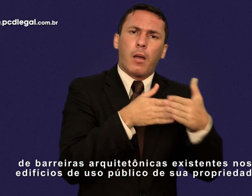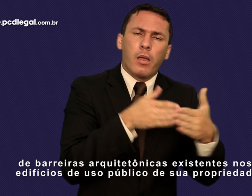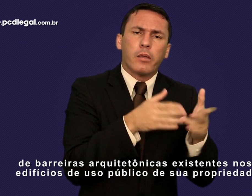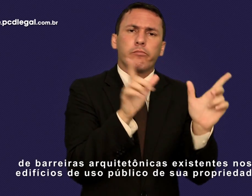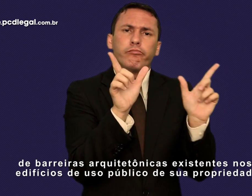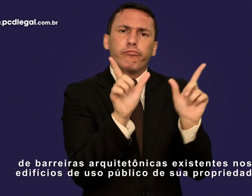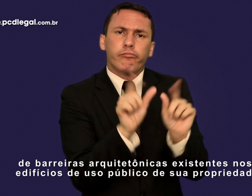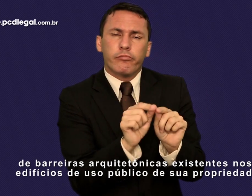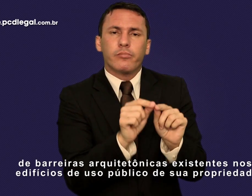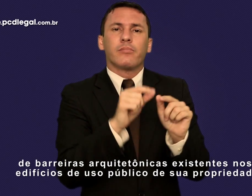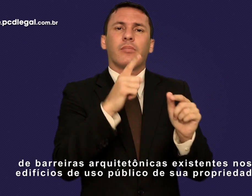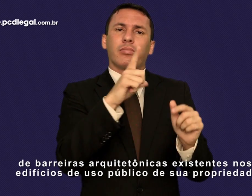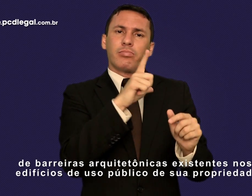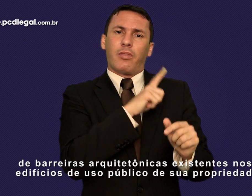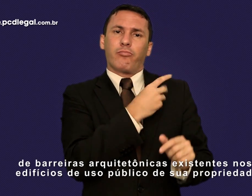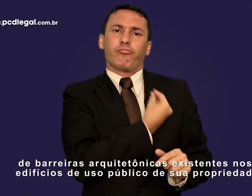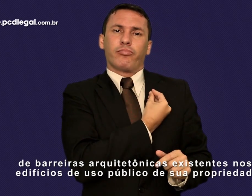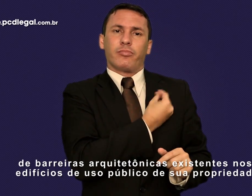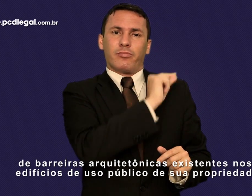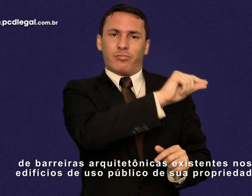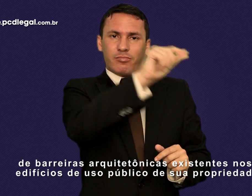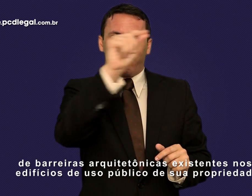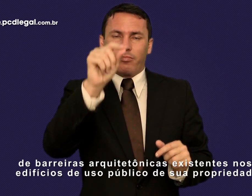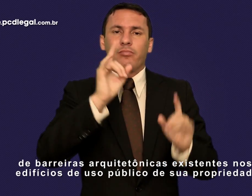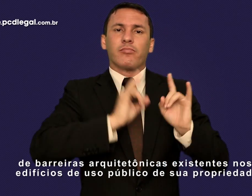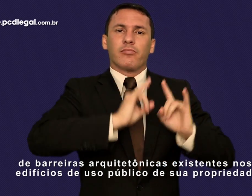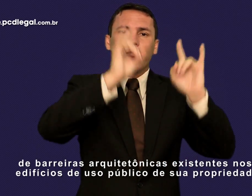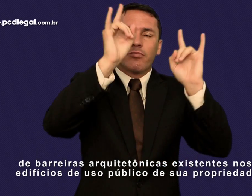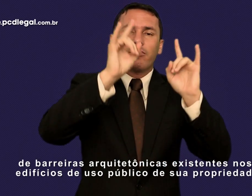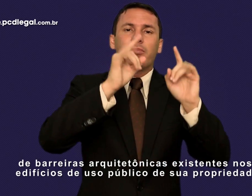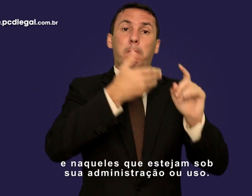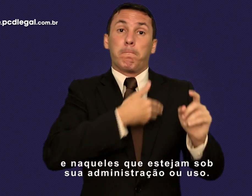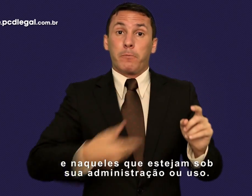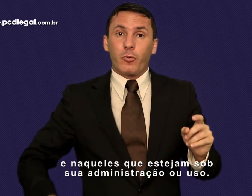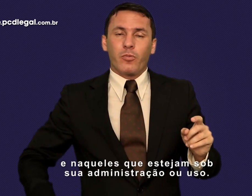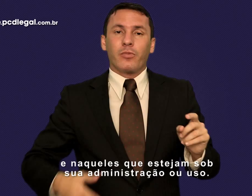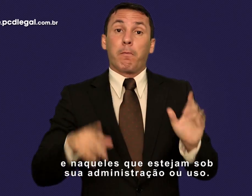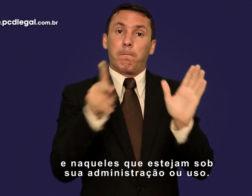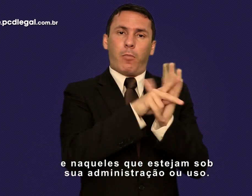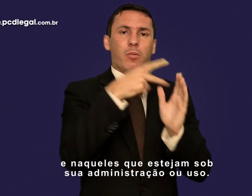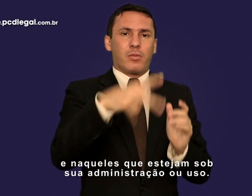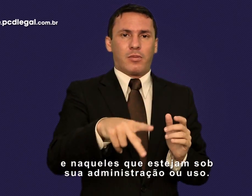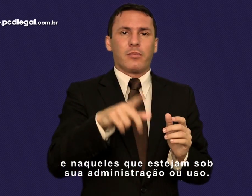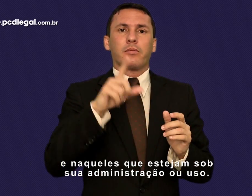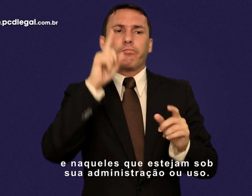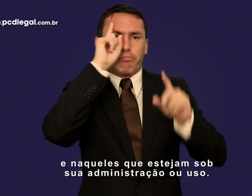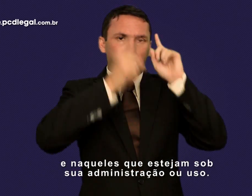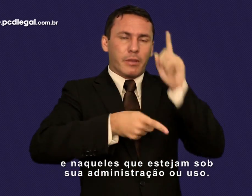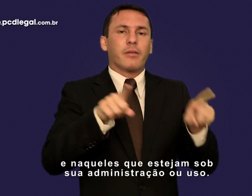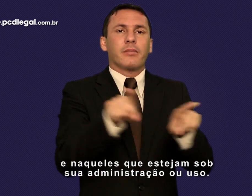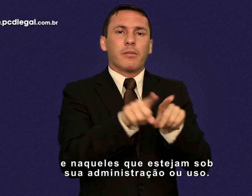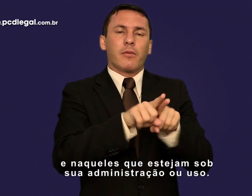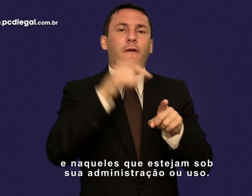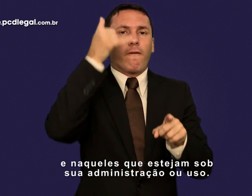arquitetônicas existentes nos edifícios de uso público de sua propriedade e naqueles que estejam sob sua administração ou uso.